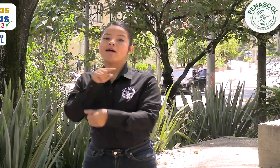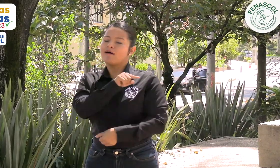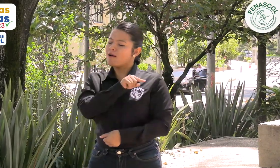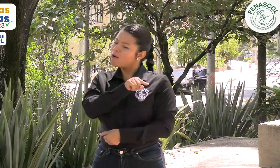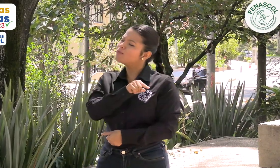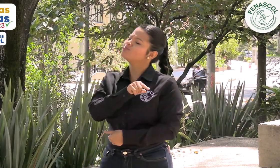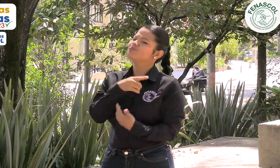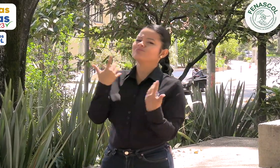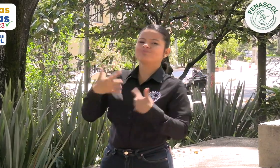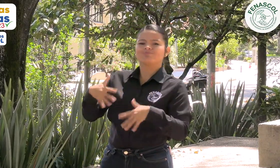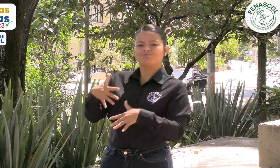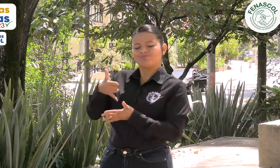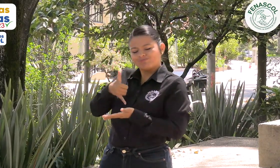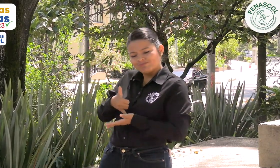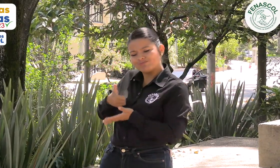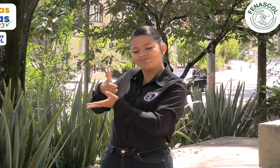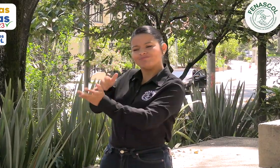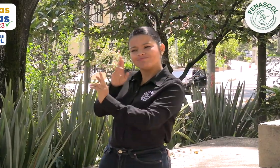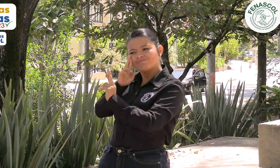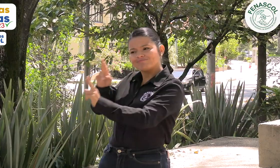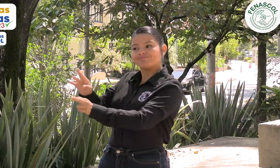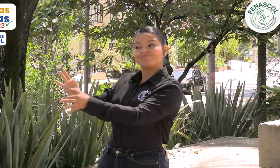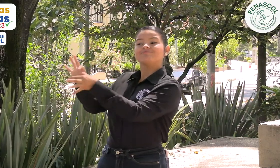reconocimiento fue por su arduo trabajo y cumplimiento.